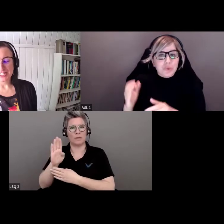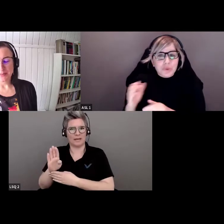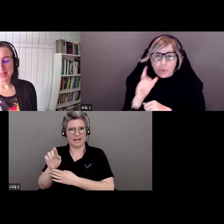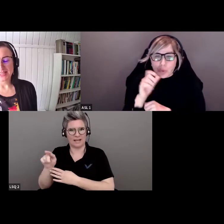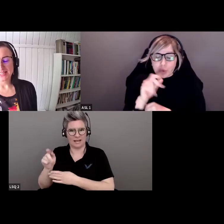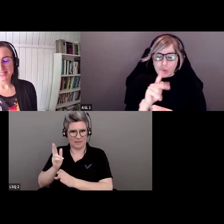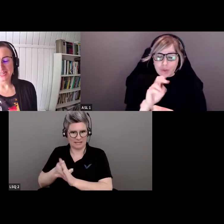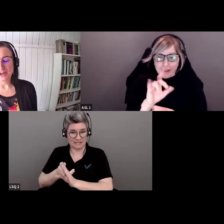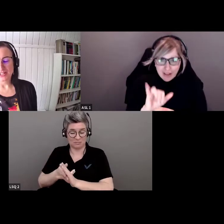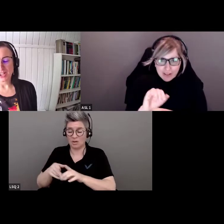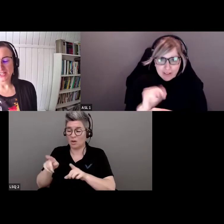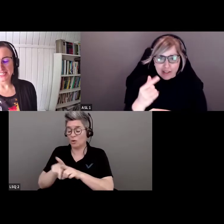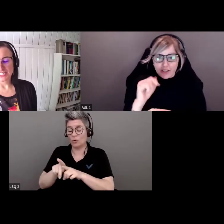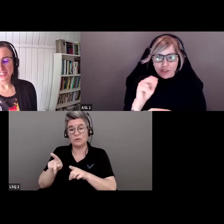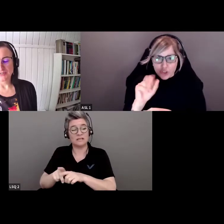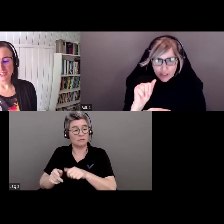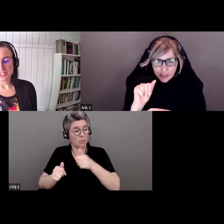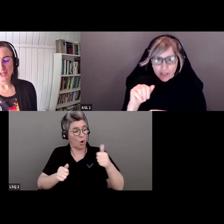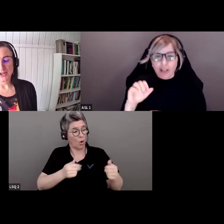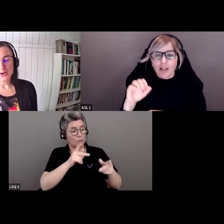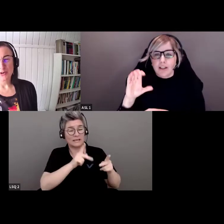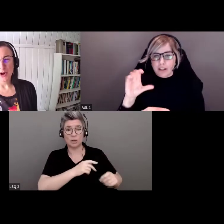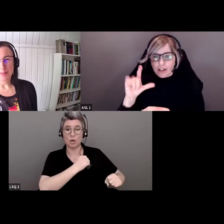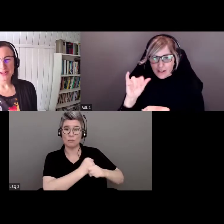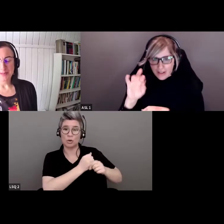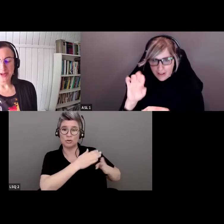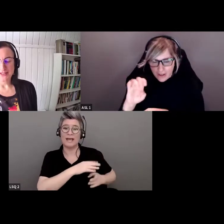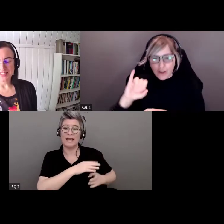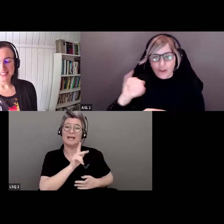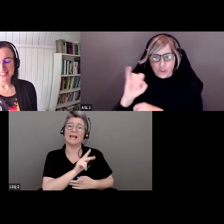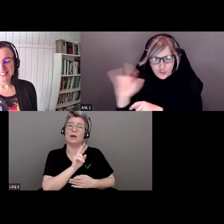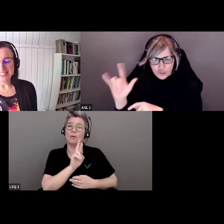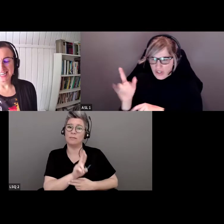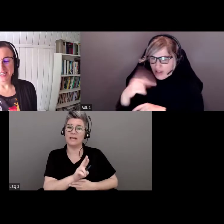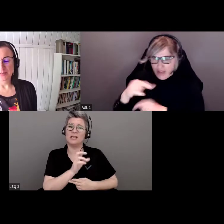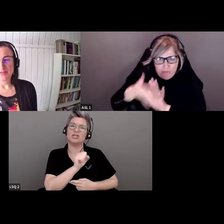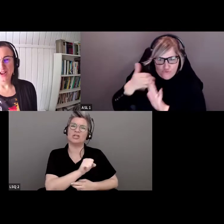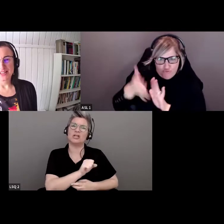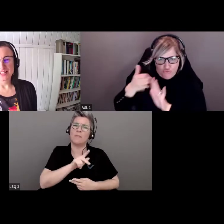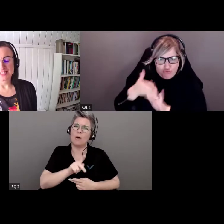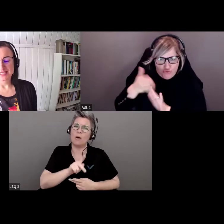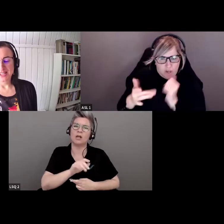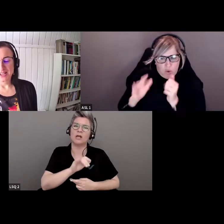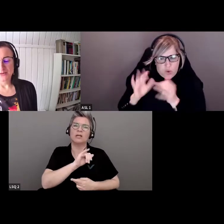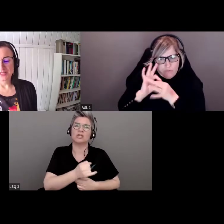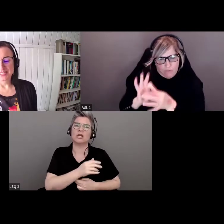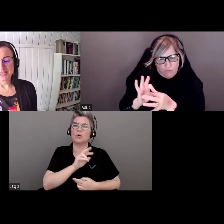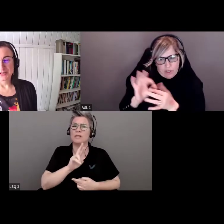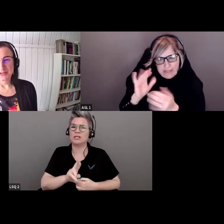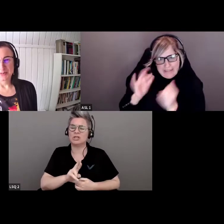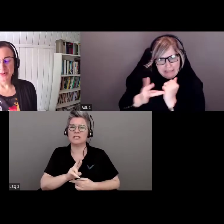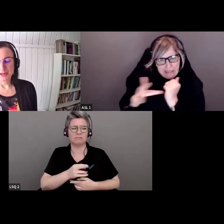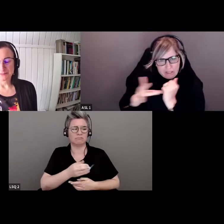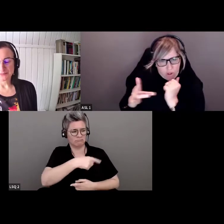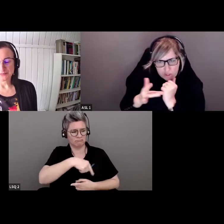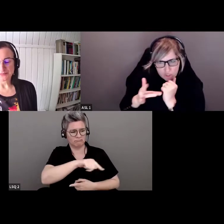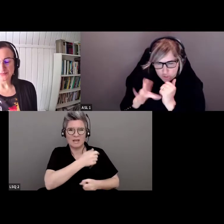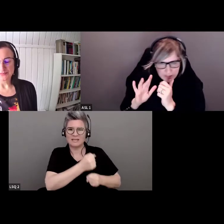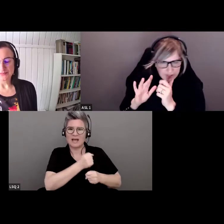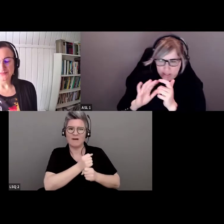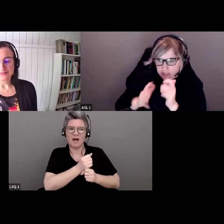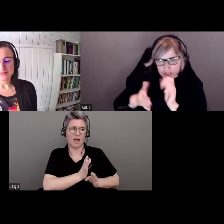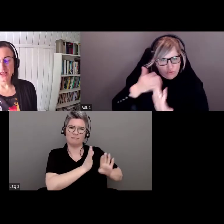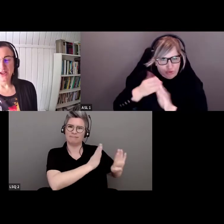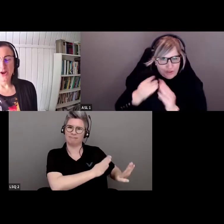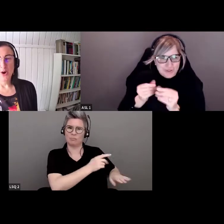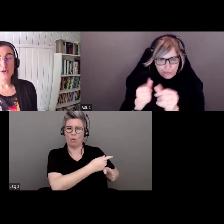Nous sommes également accompagnés de nos productrices, Kelly Ripley, Sheena Powell, Jill Ritchie, qui travaillent dans les coulisses